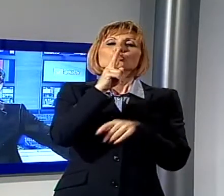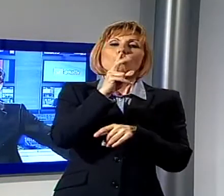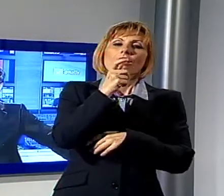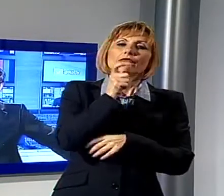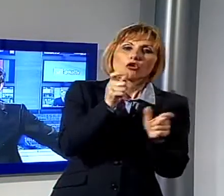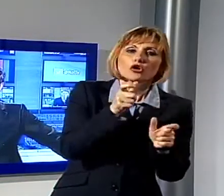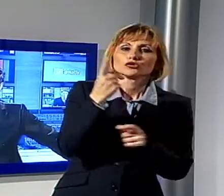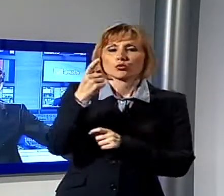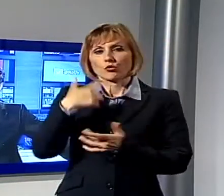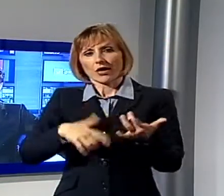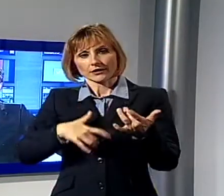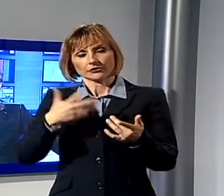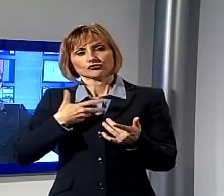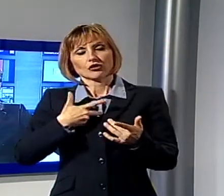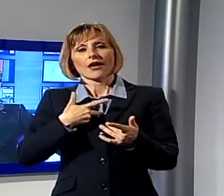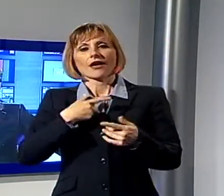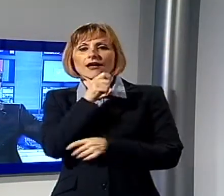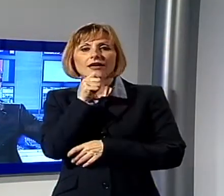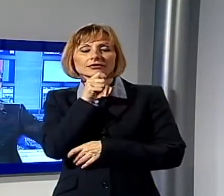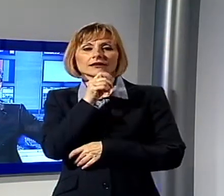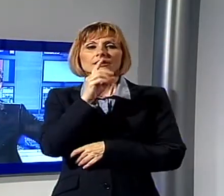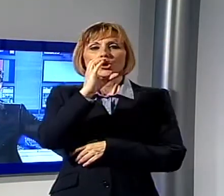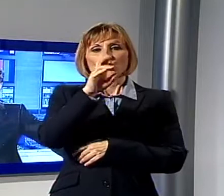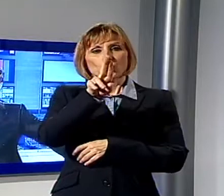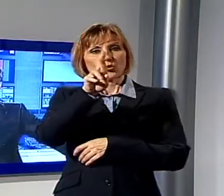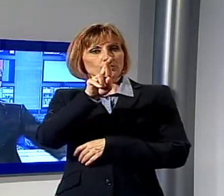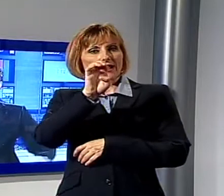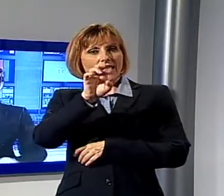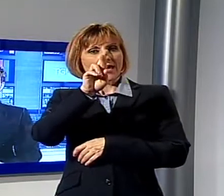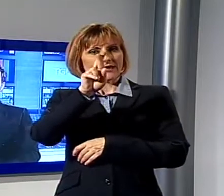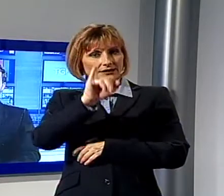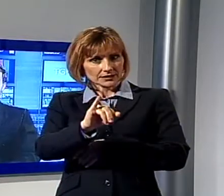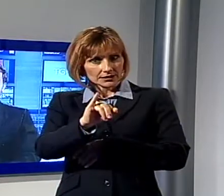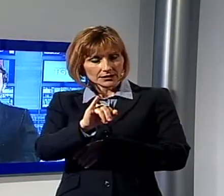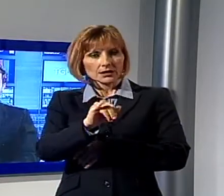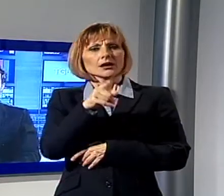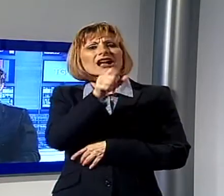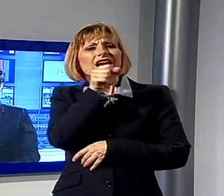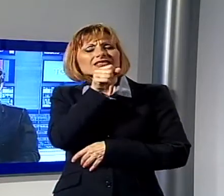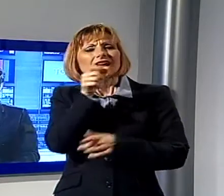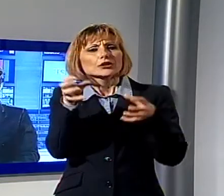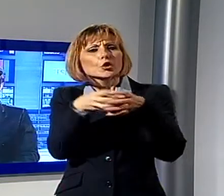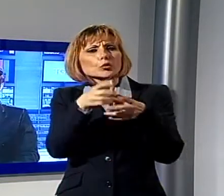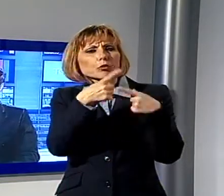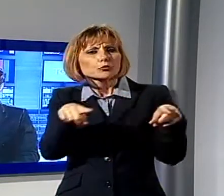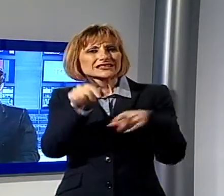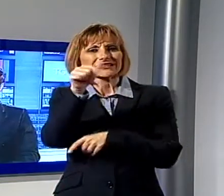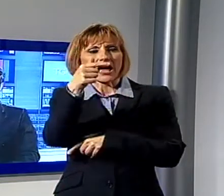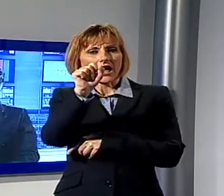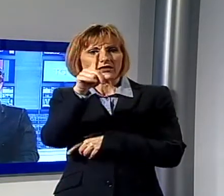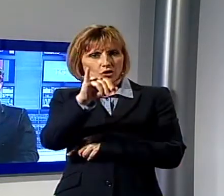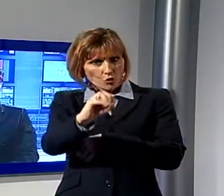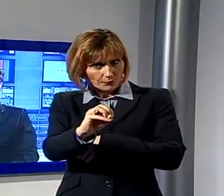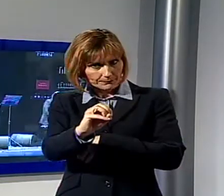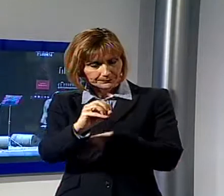protagonista Gaetano Curreri, la voce degli stadio e autore di tante canzoni insieme a Lucio Dalla e Vasco